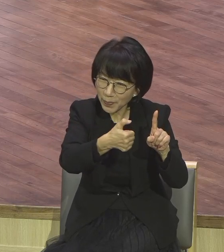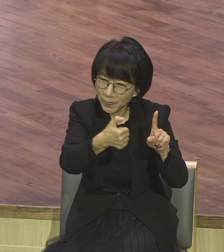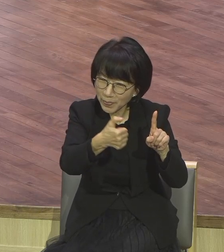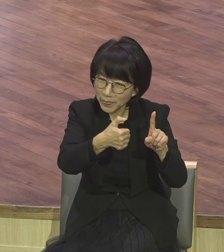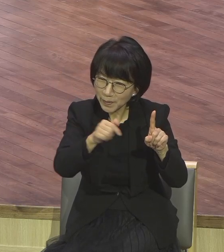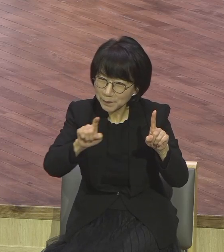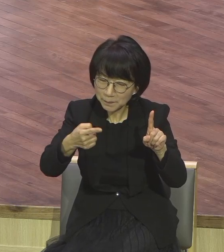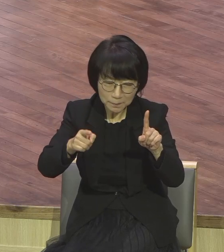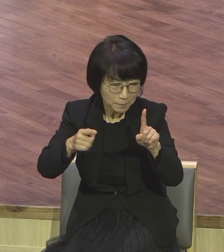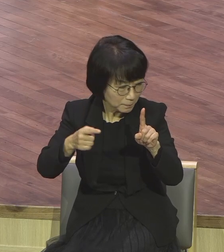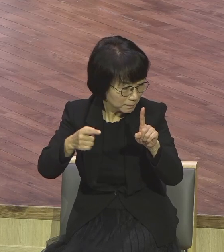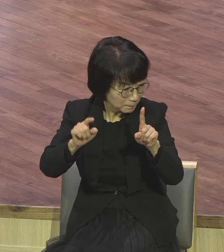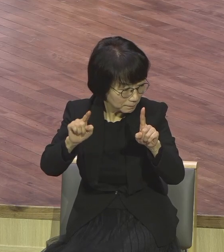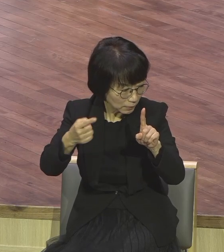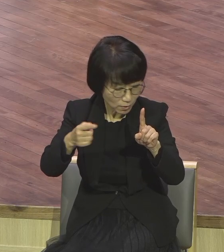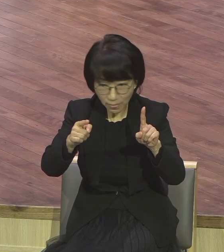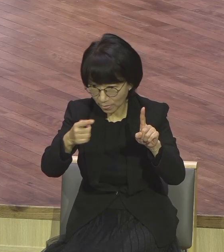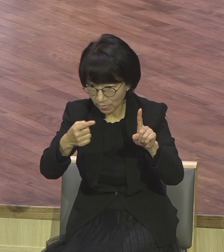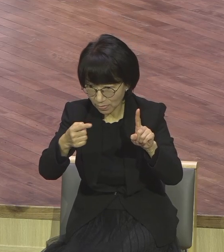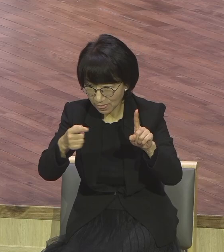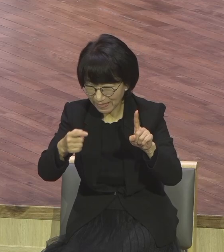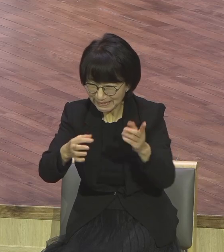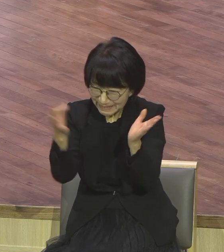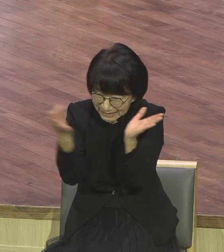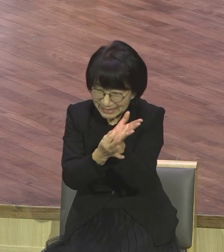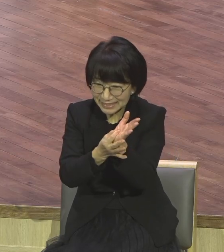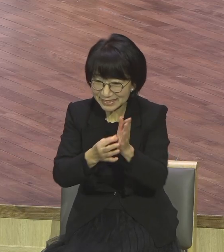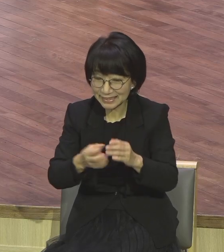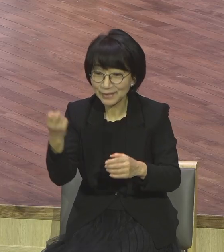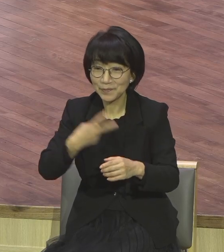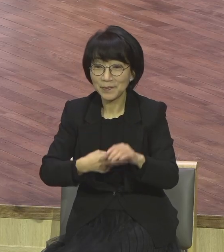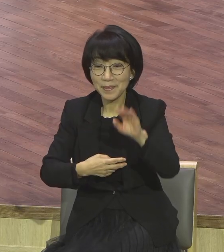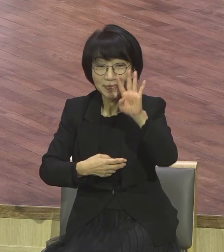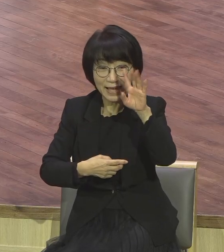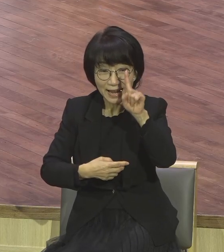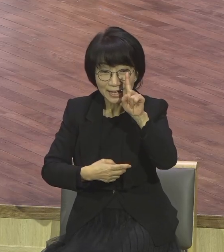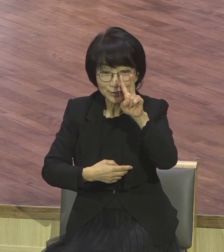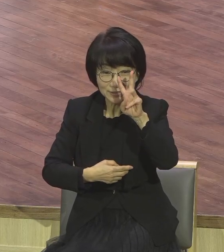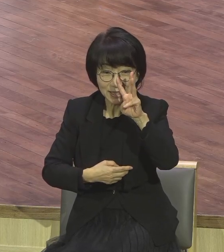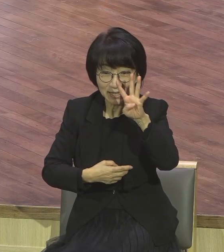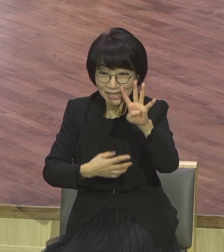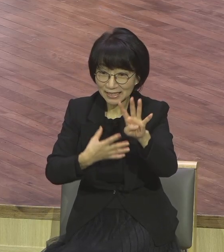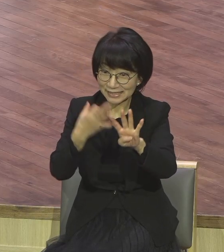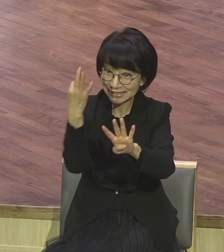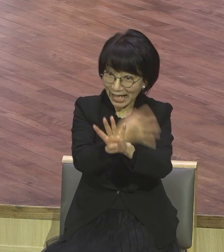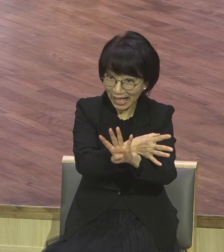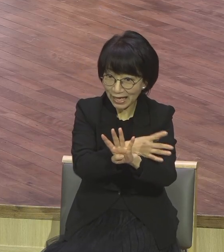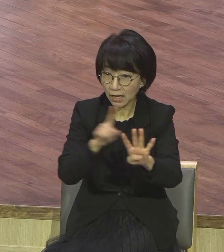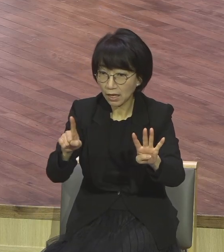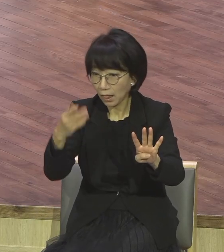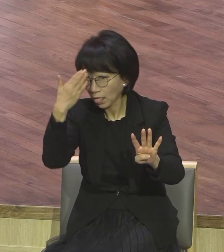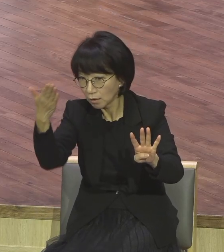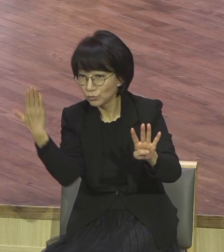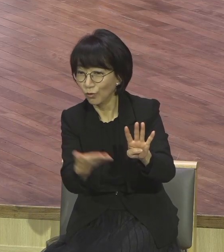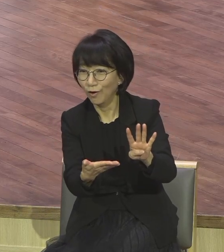100원 그 정도밖에 안 돼요 그리고 4마리를 4마리를 사면 한 마리를 더 물어줄 정도로